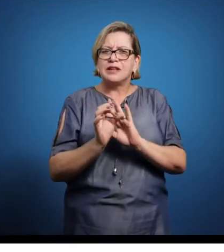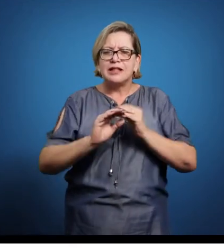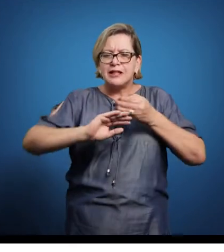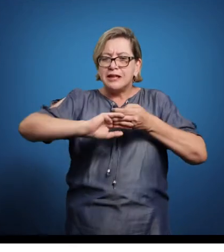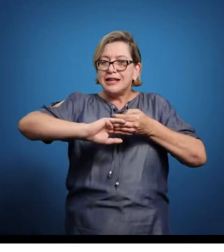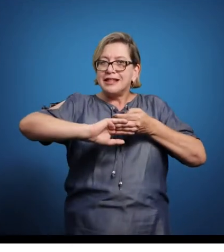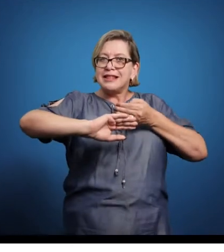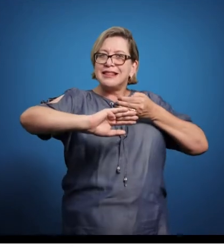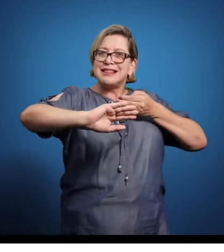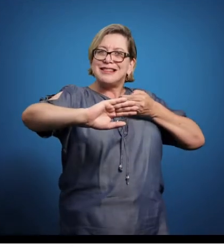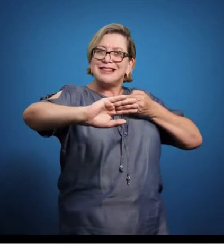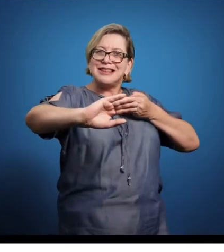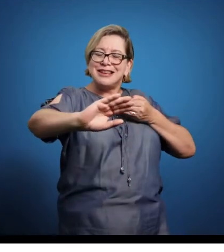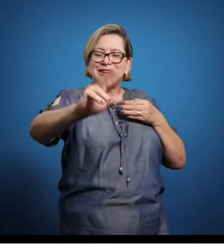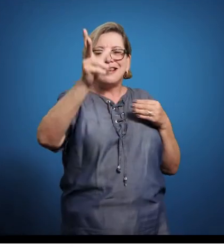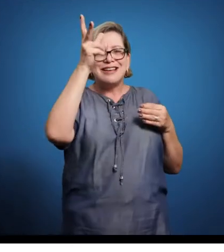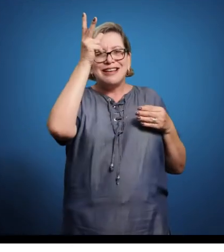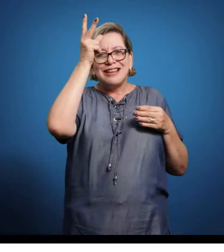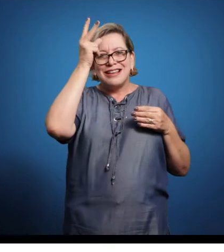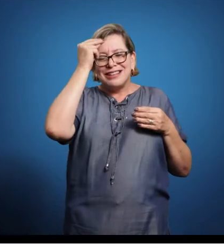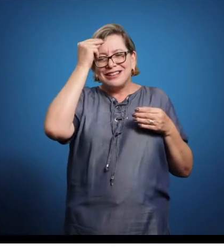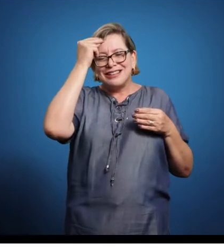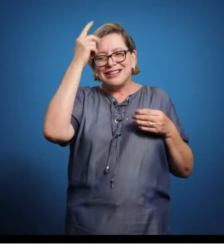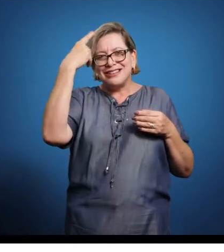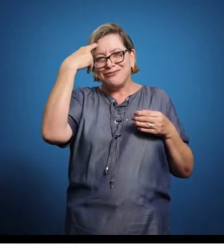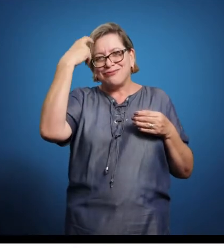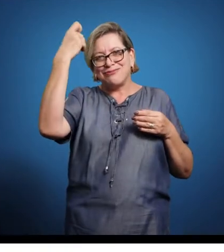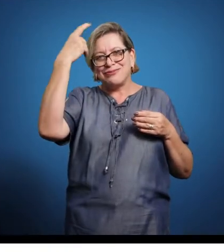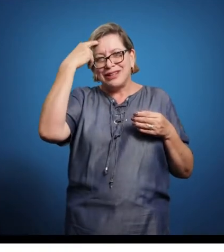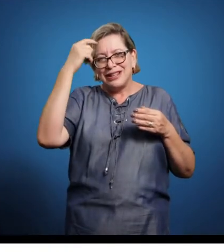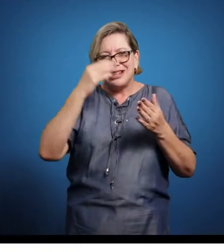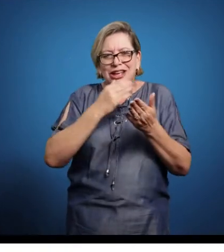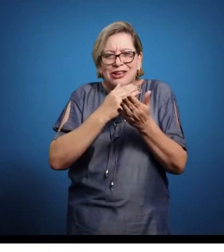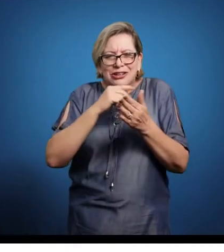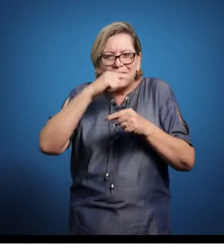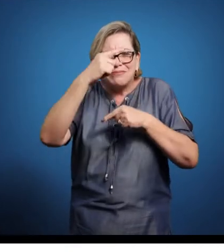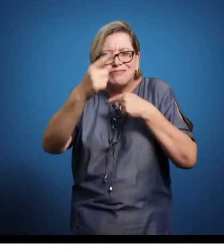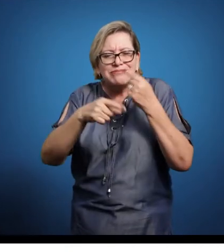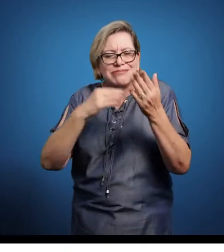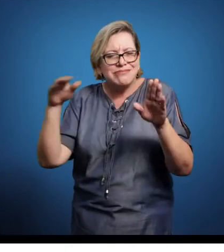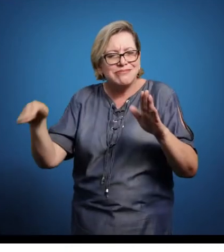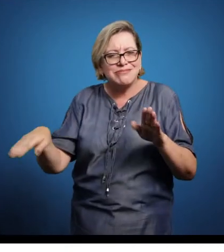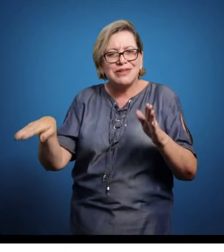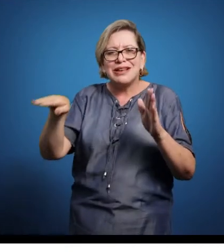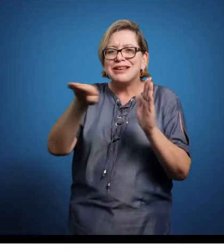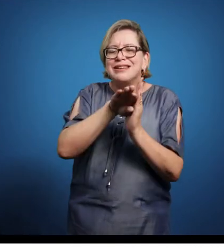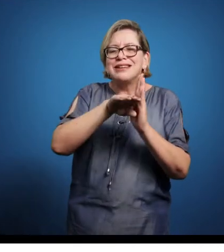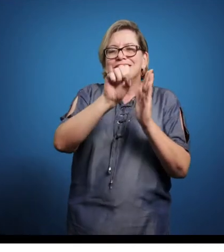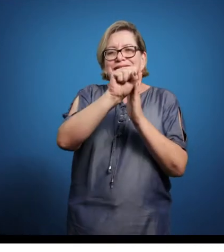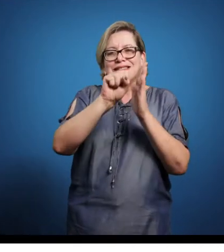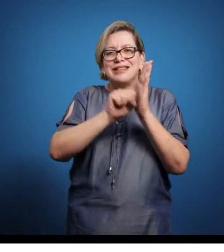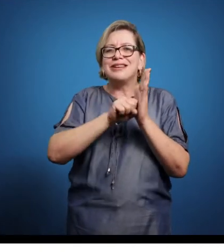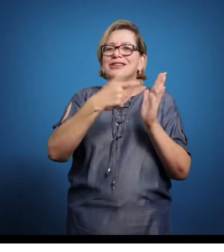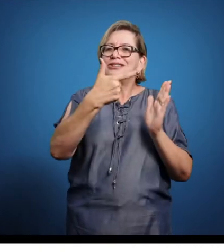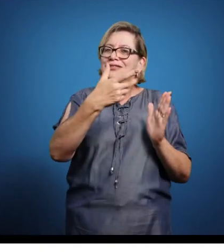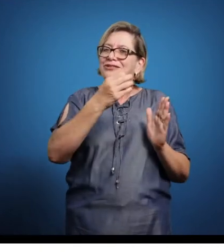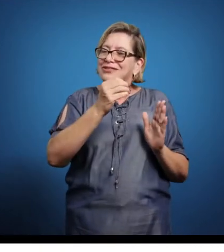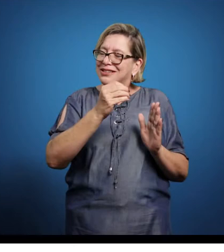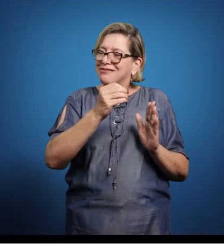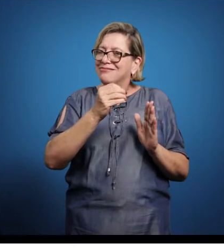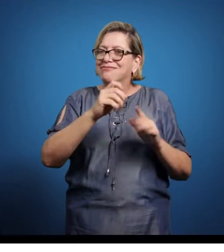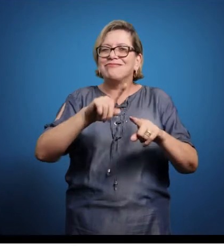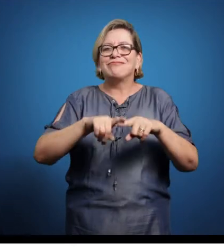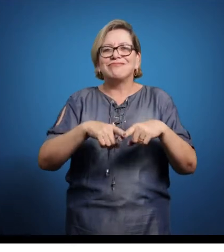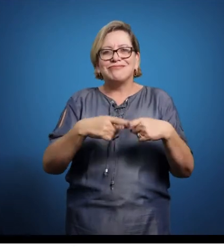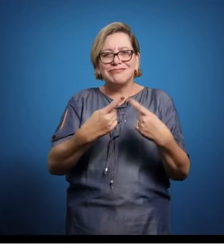distanciando do idealismo. E a coisa vai para o século XX. Mas os Estados Unidos, de fato,